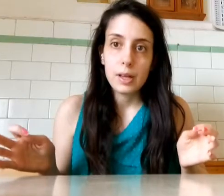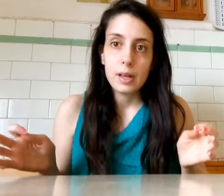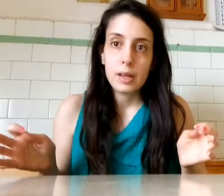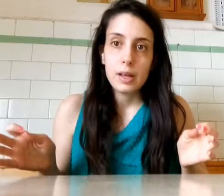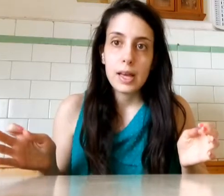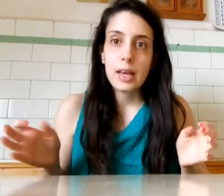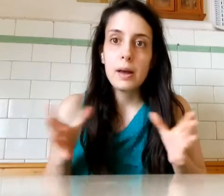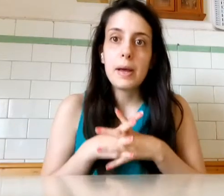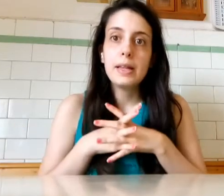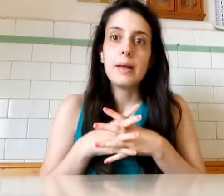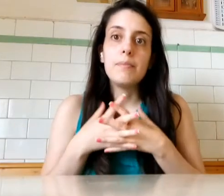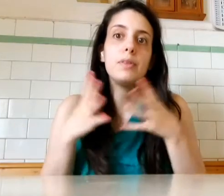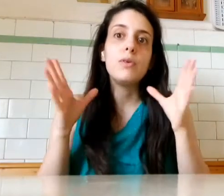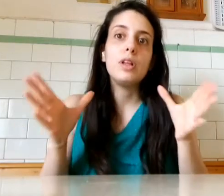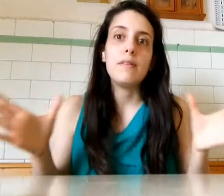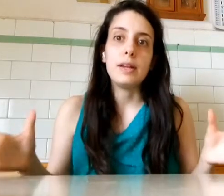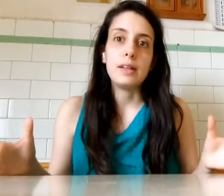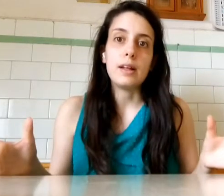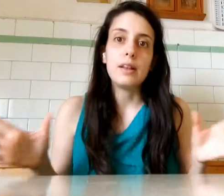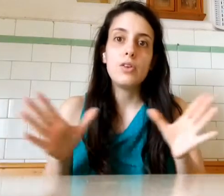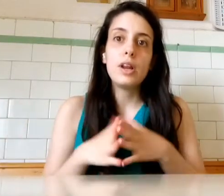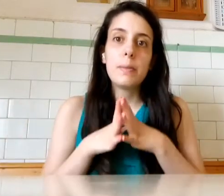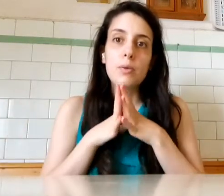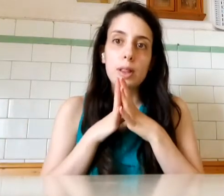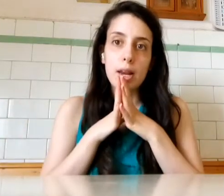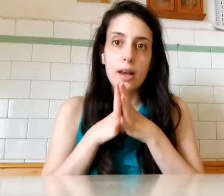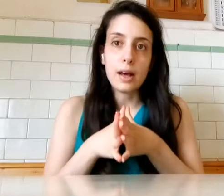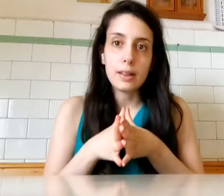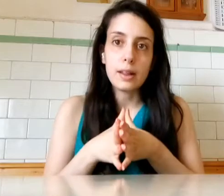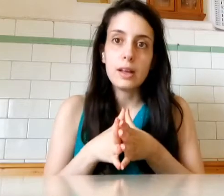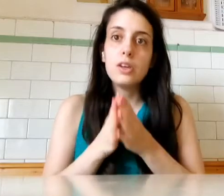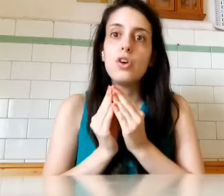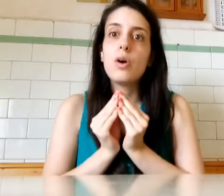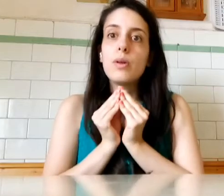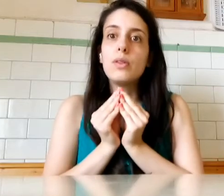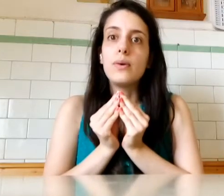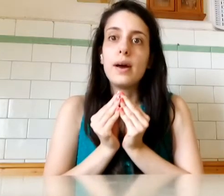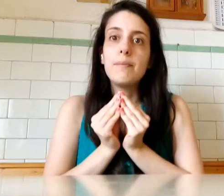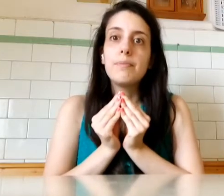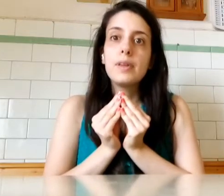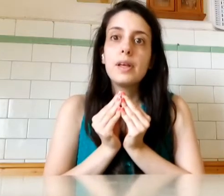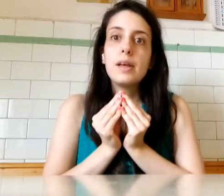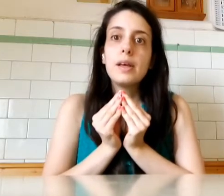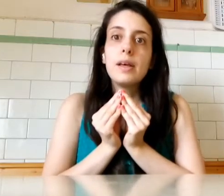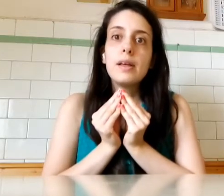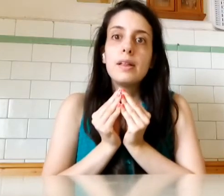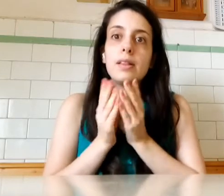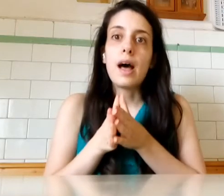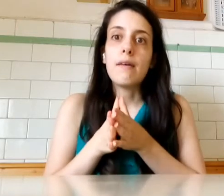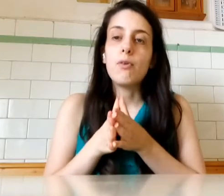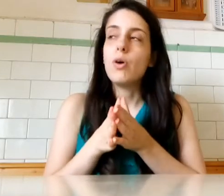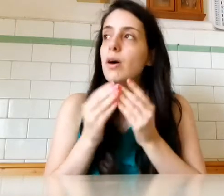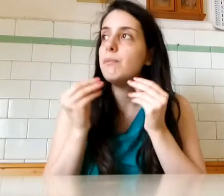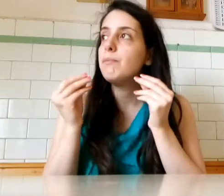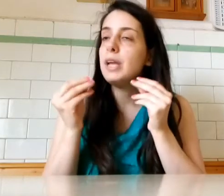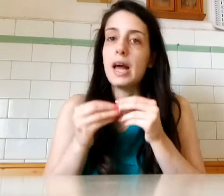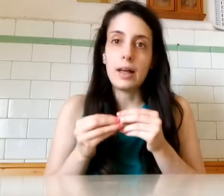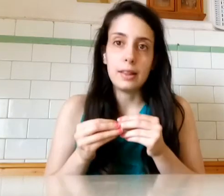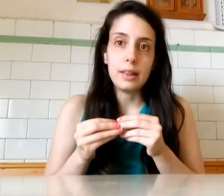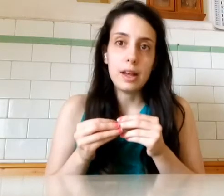E chiaramente Devo dire la verità Se non era per questa ragazza Io a quest'ora Stavo In ansia